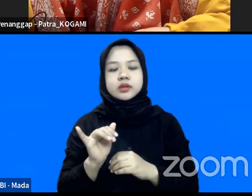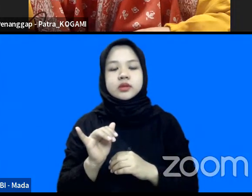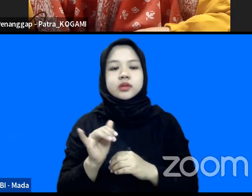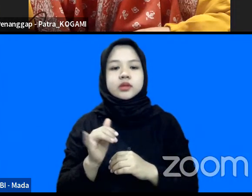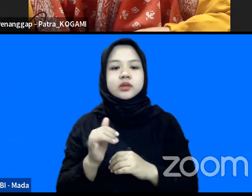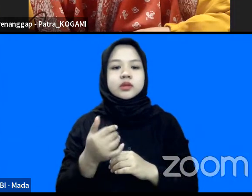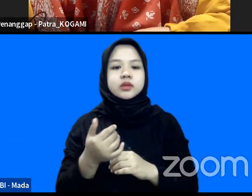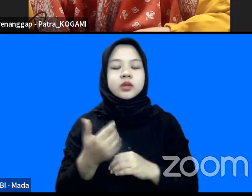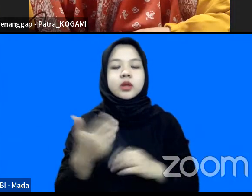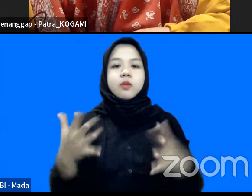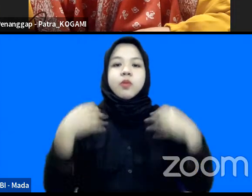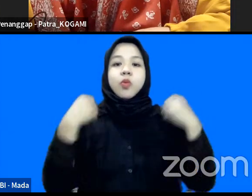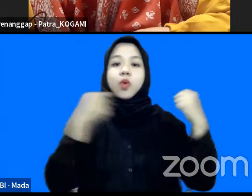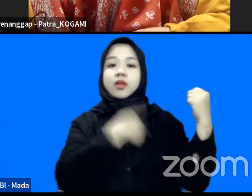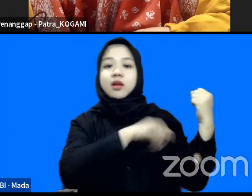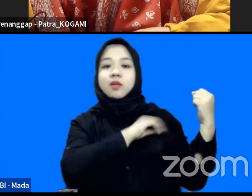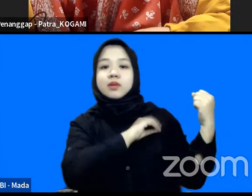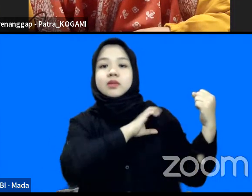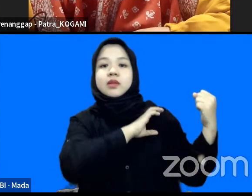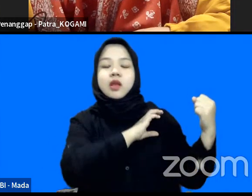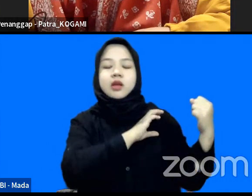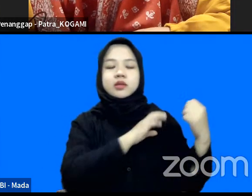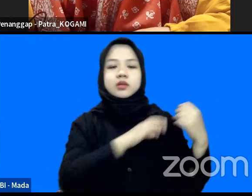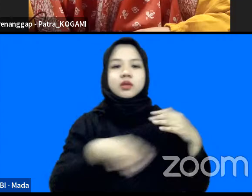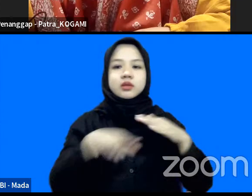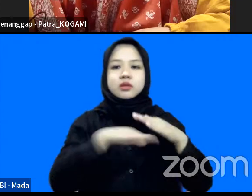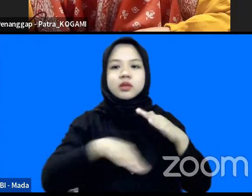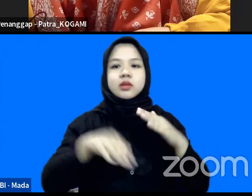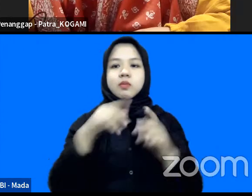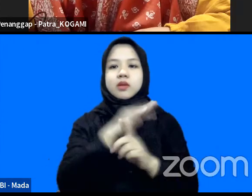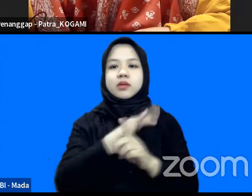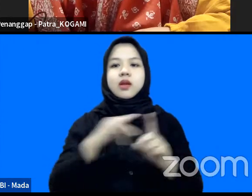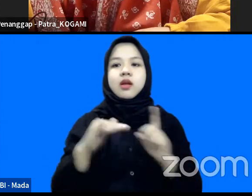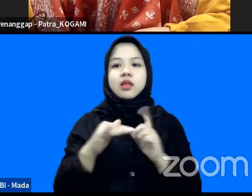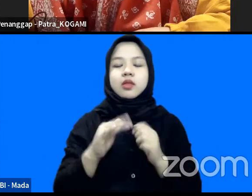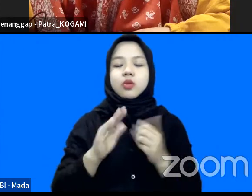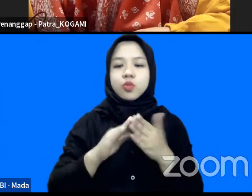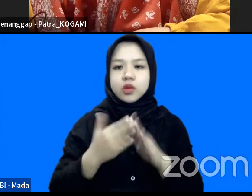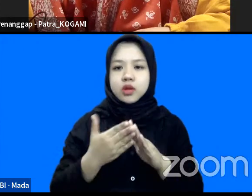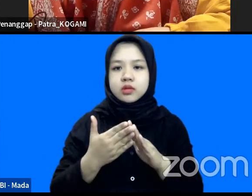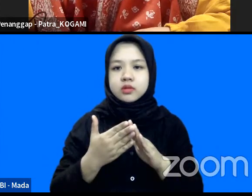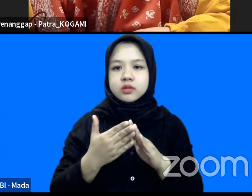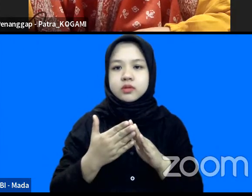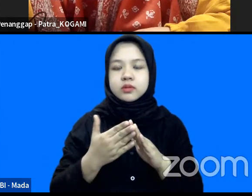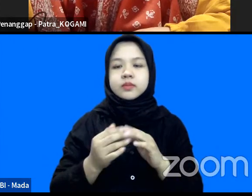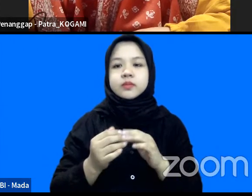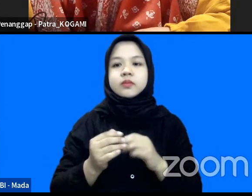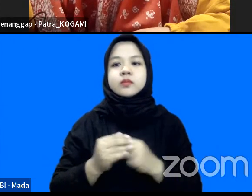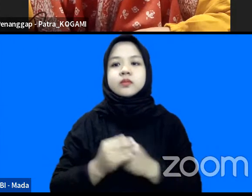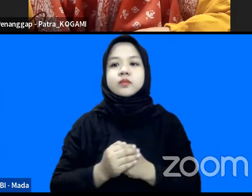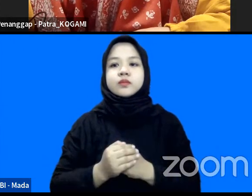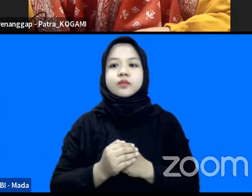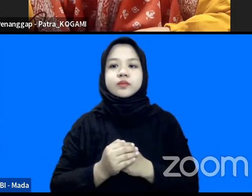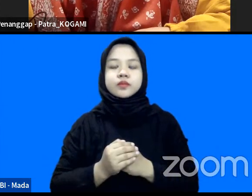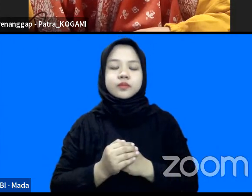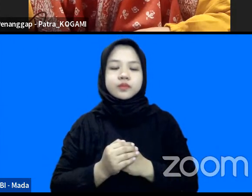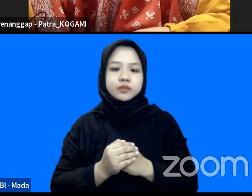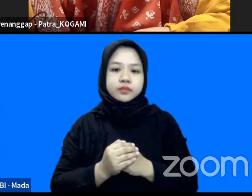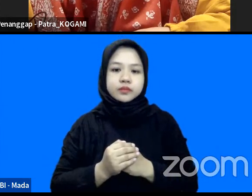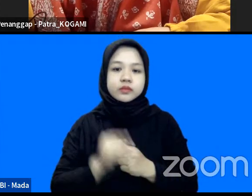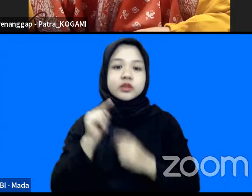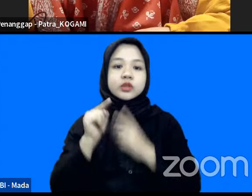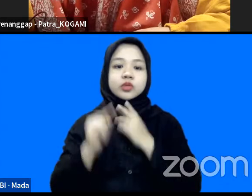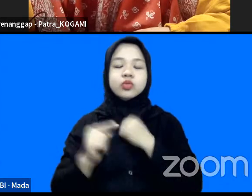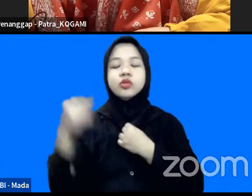penguatan kapasitas di level terendah di komunitas masyarakat dan itu domennya